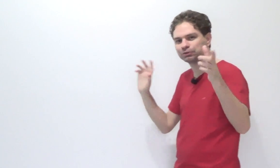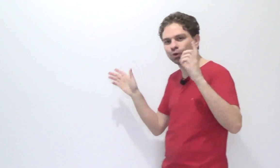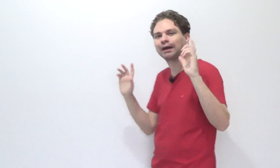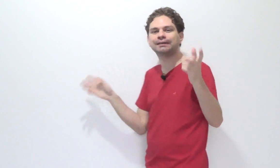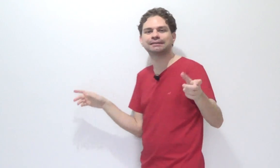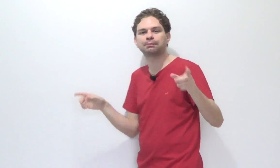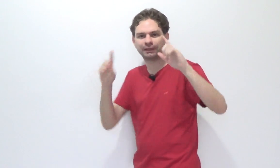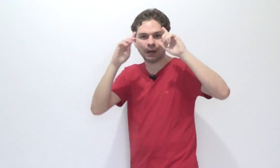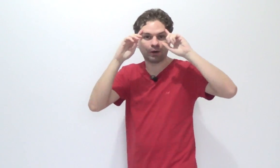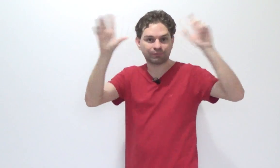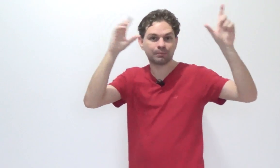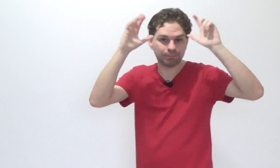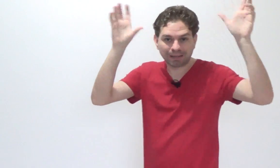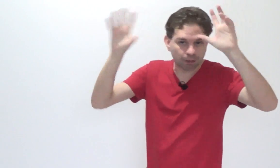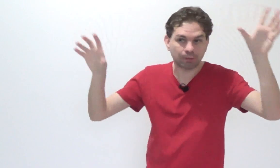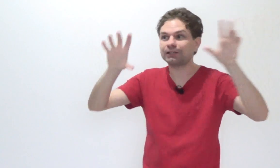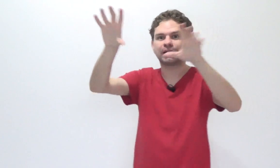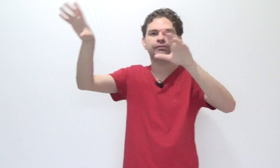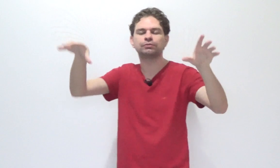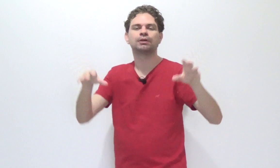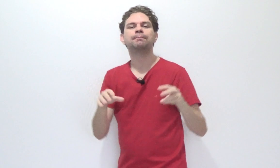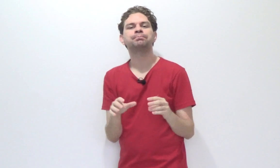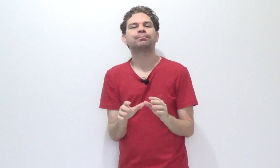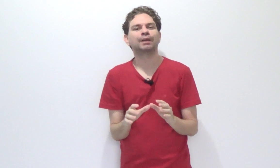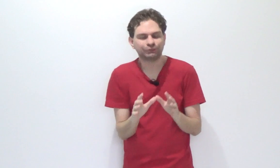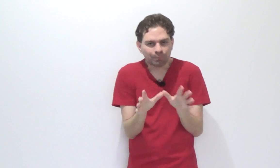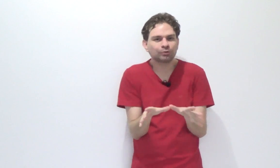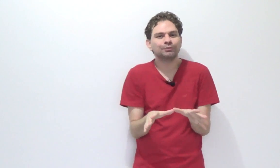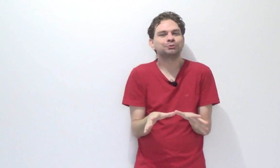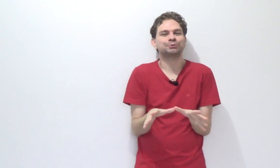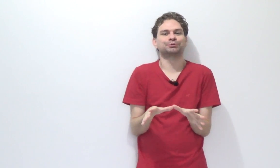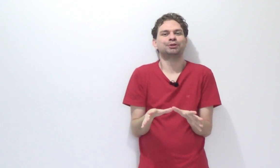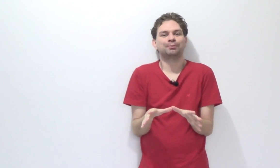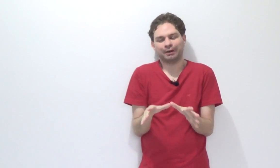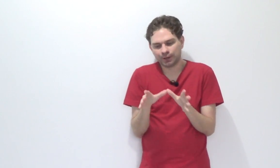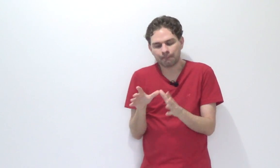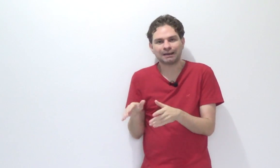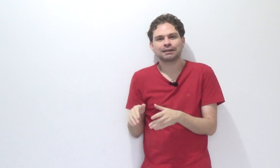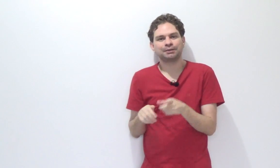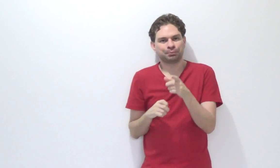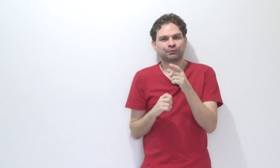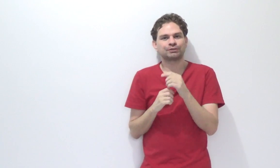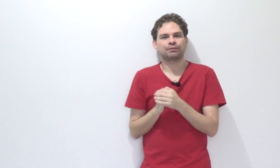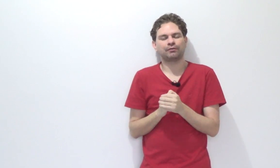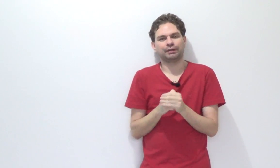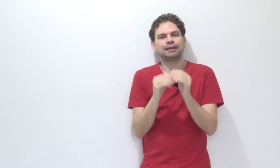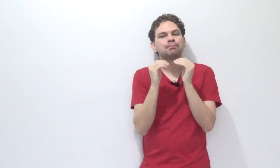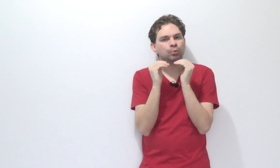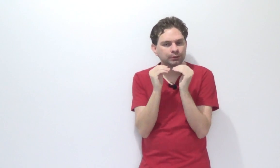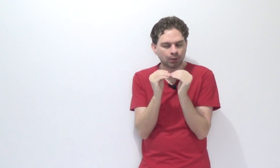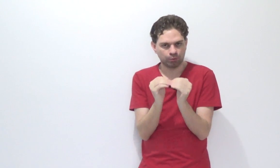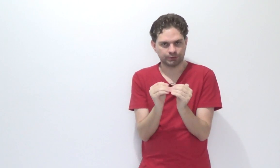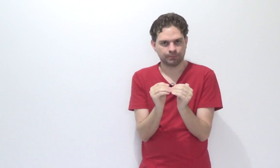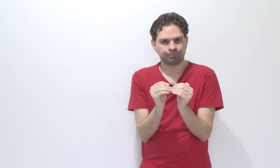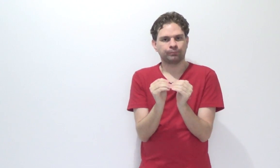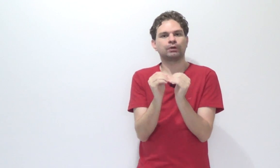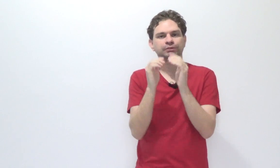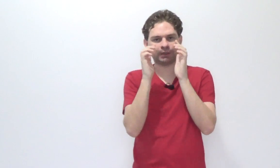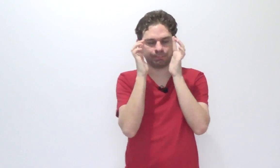desorganizado, porque na hora vai me batendo, ah, escreve isso. A gente vai montando juntos. Mas passa limpo que você vai ver. Tem muita coisa. Então, você tem que